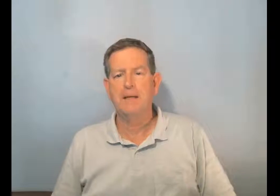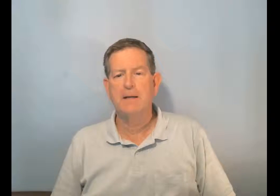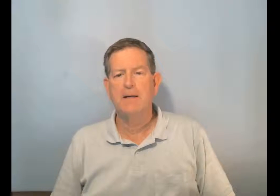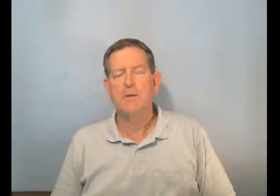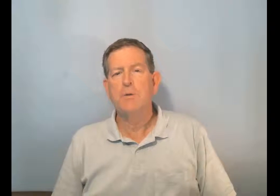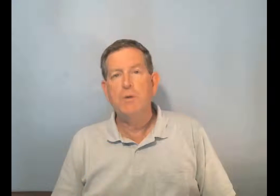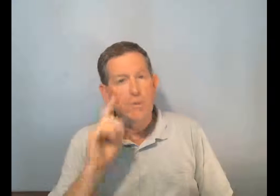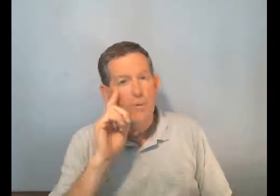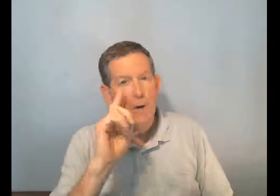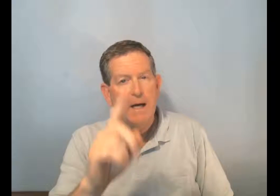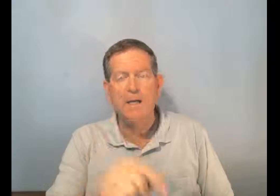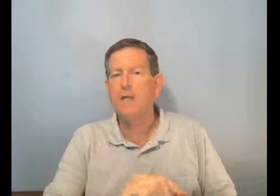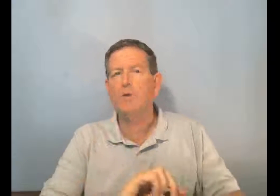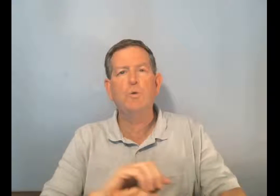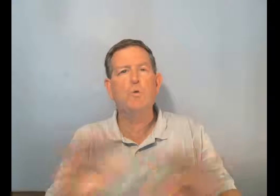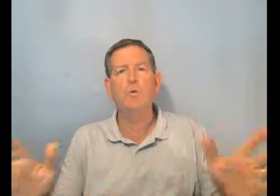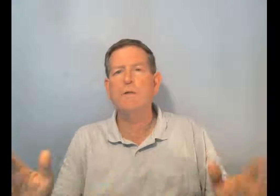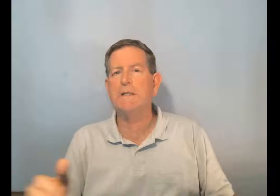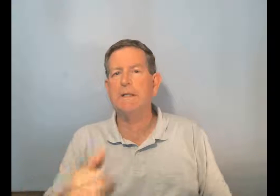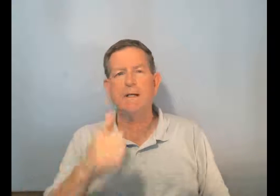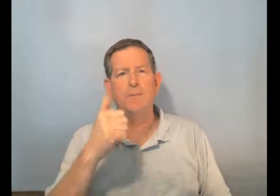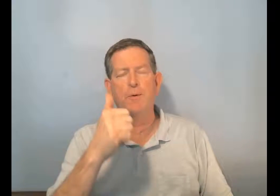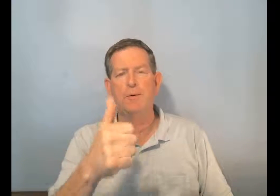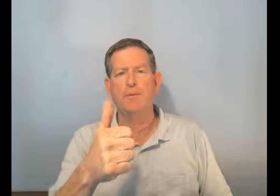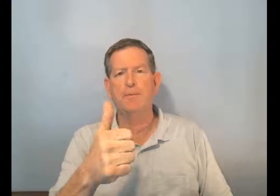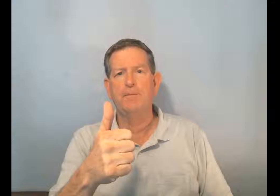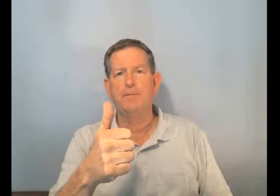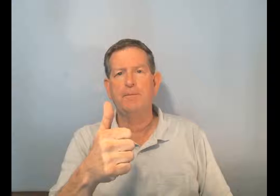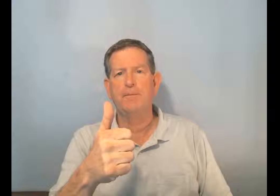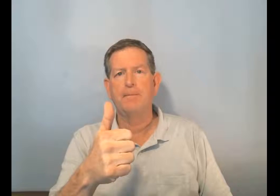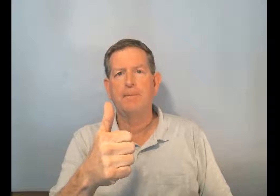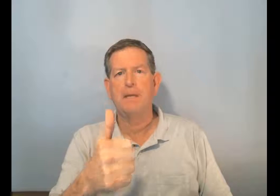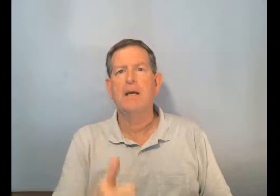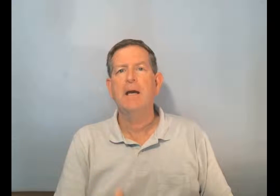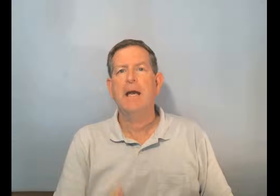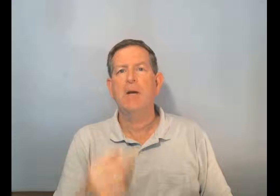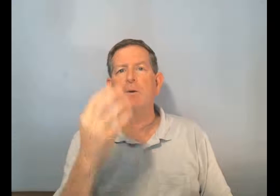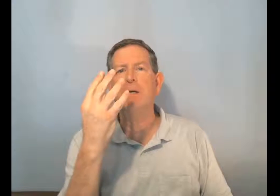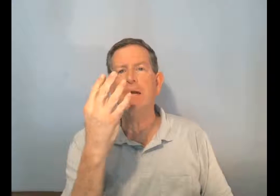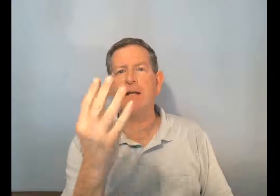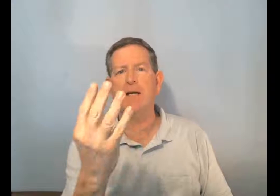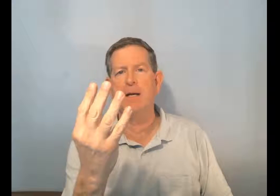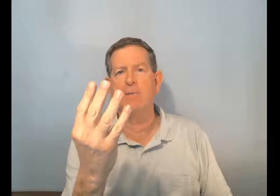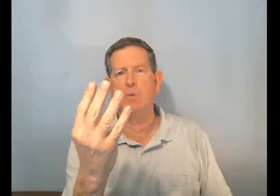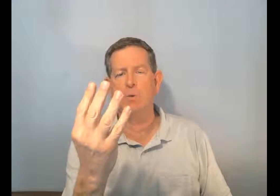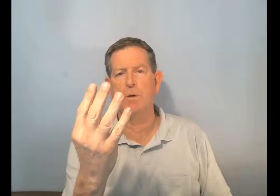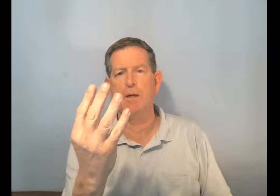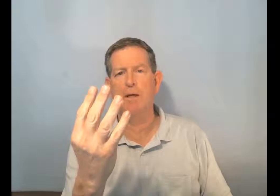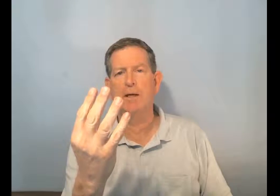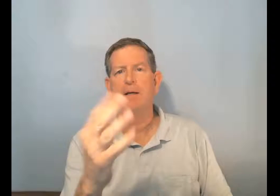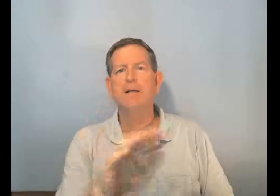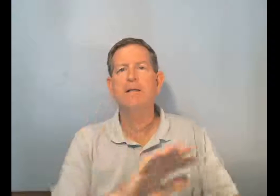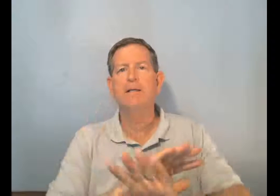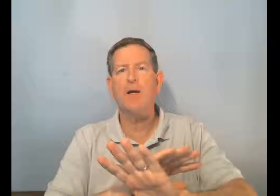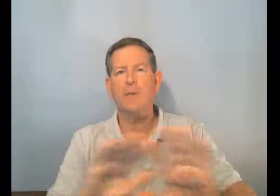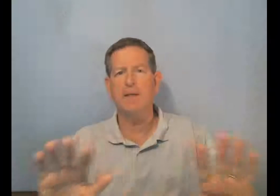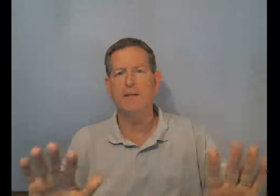Dieu voit que tout est bon et le quatrième jour termine.